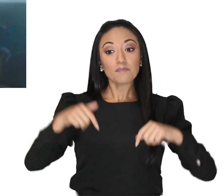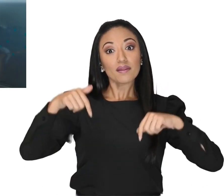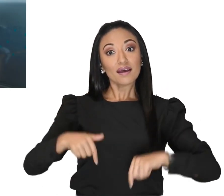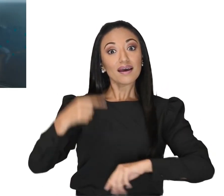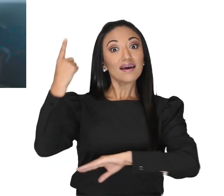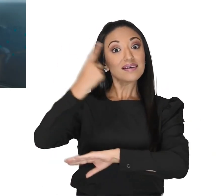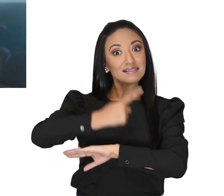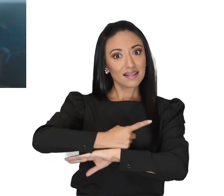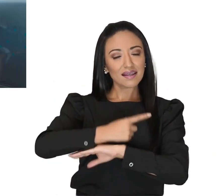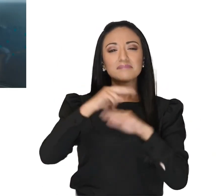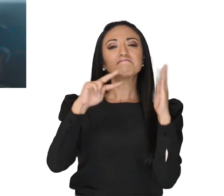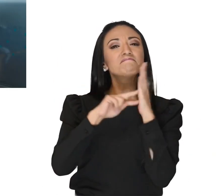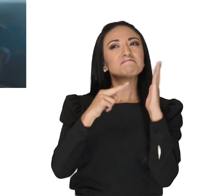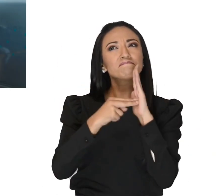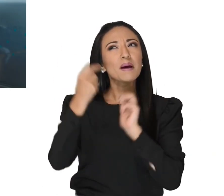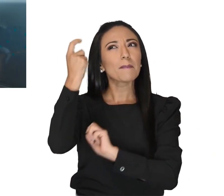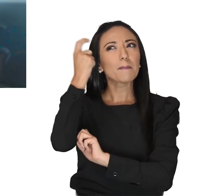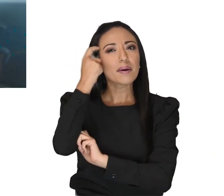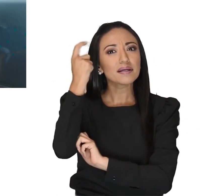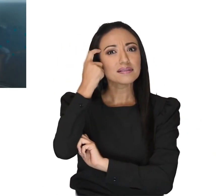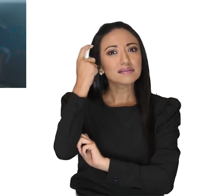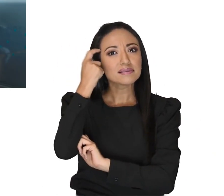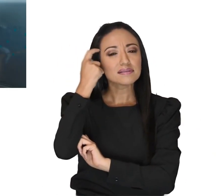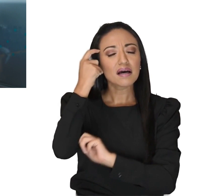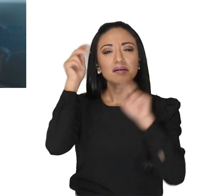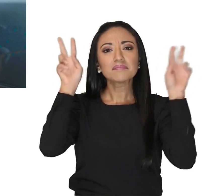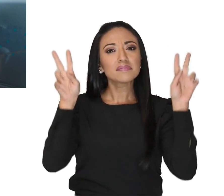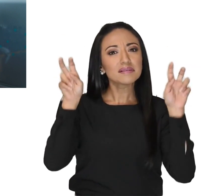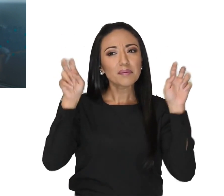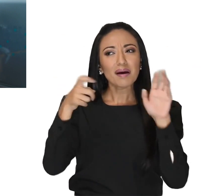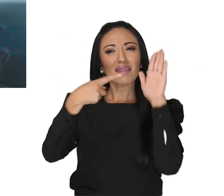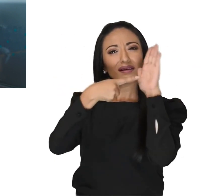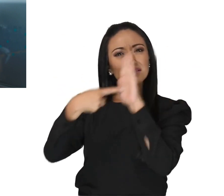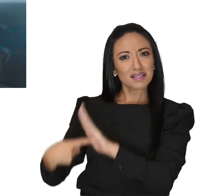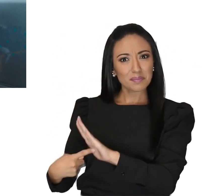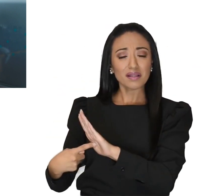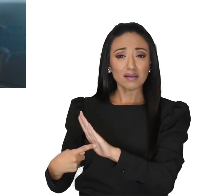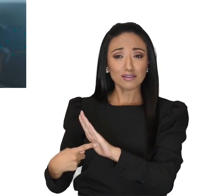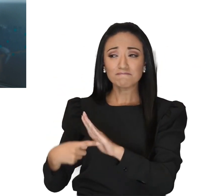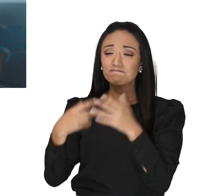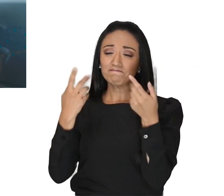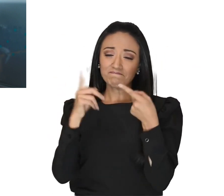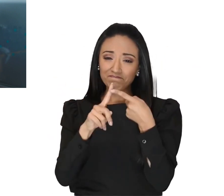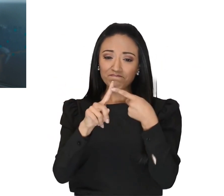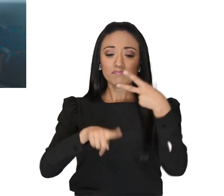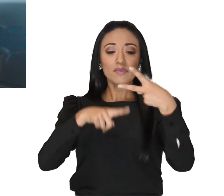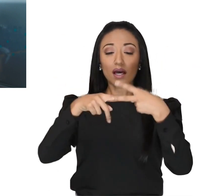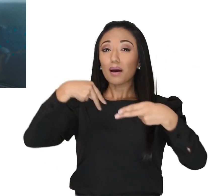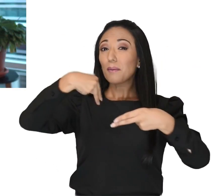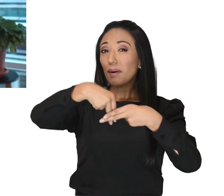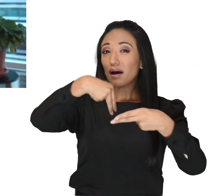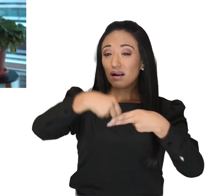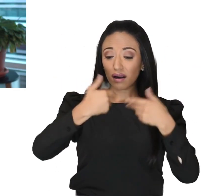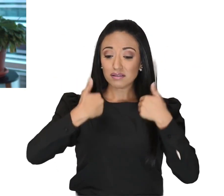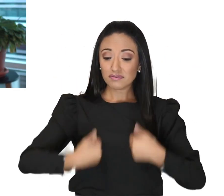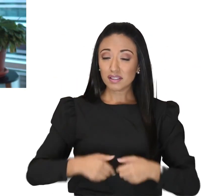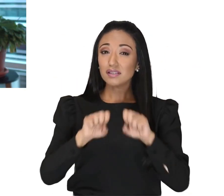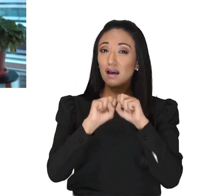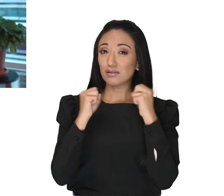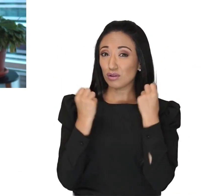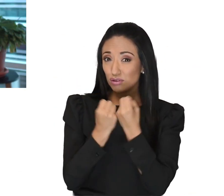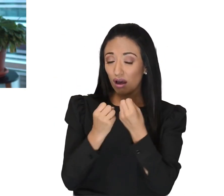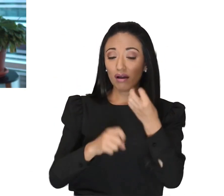día nos invita a reflexionar sobre la discriminación sistémica, las barreras físicas y sociales y los